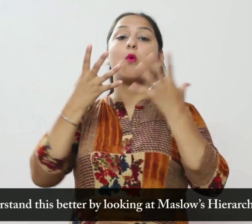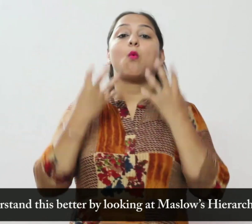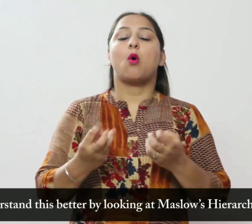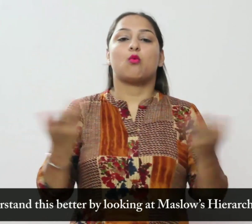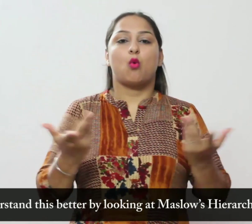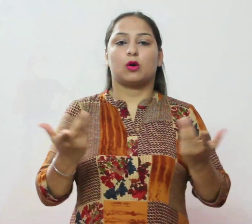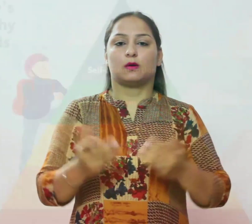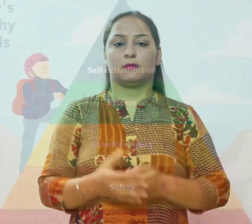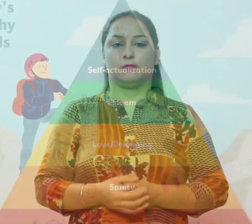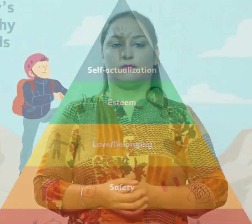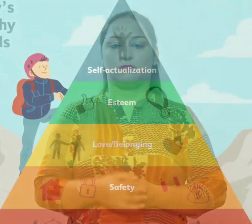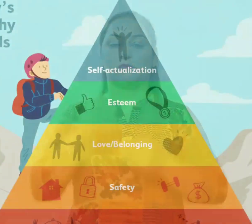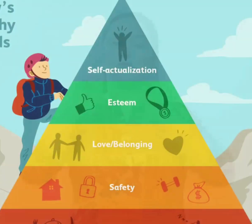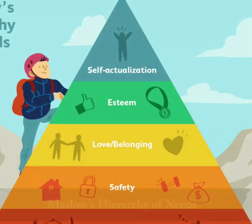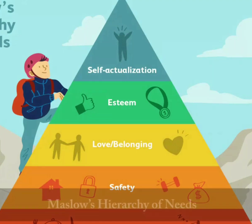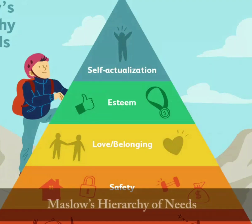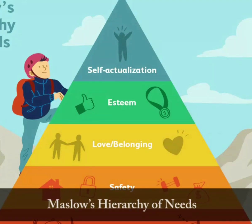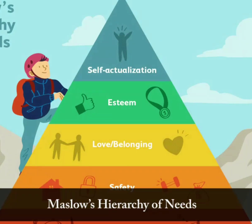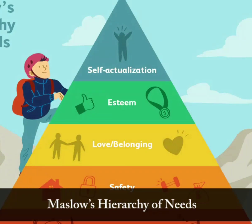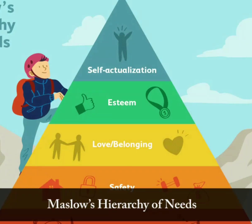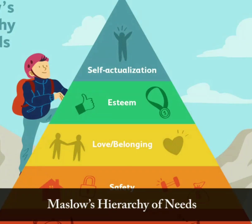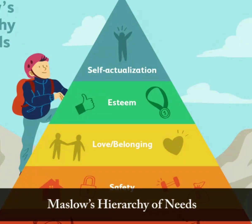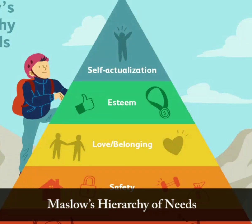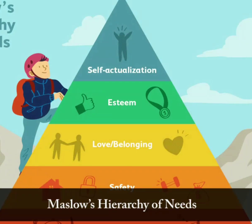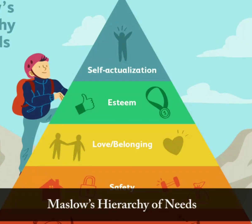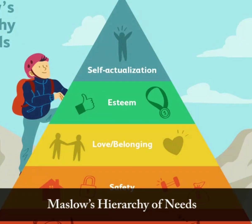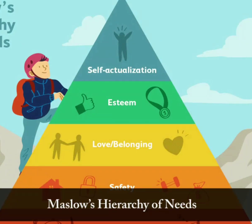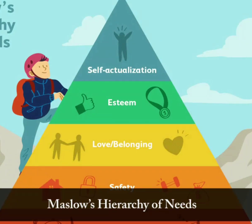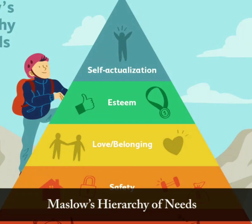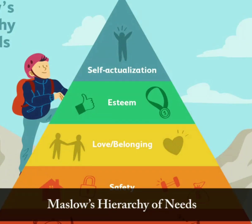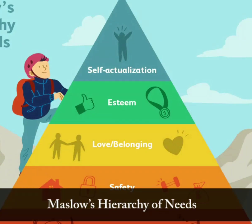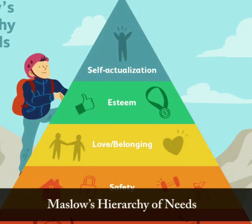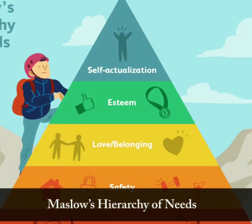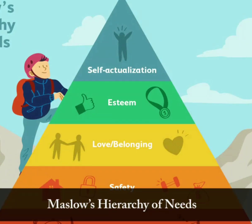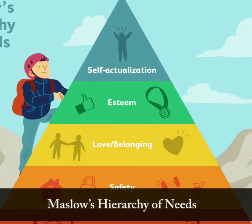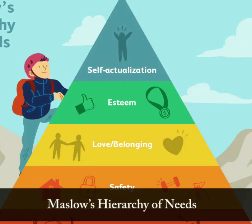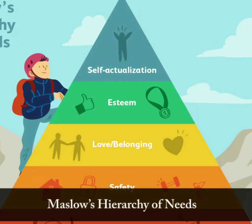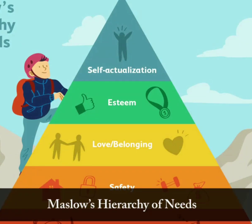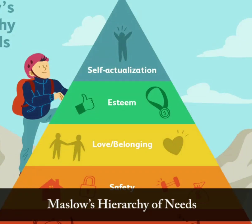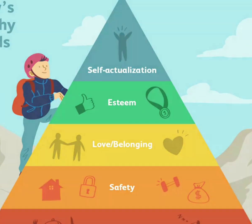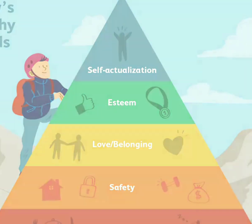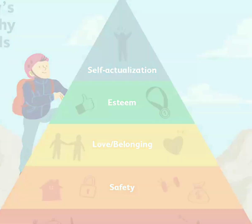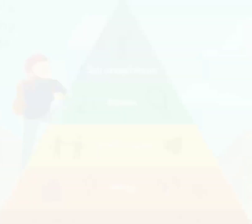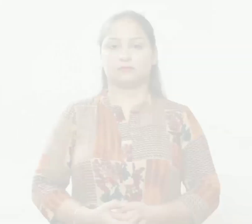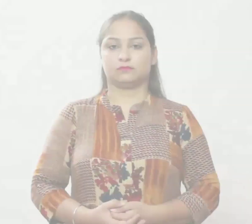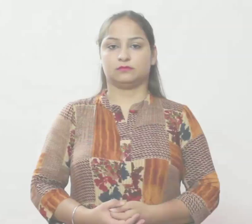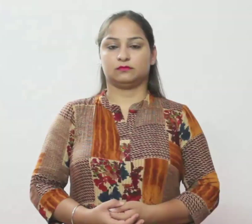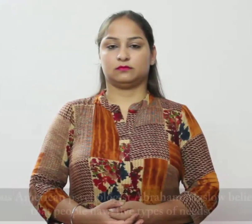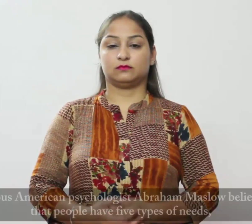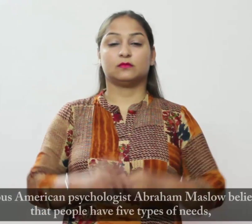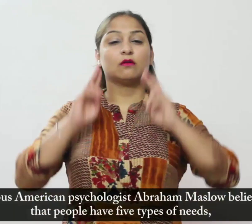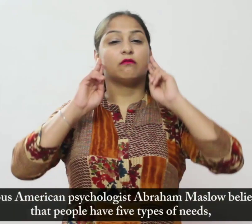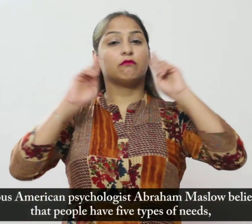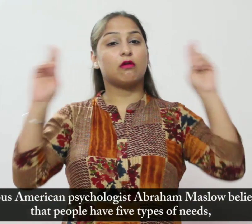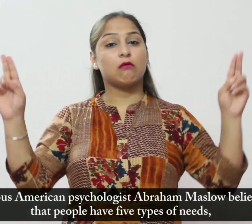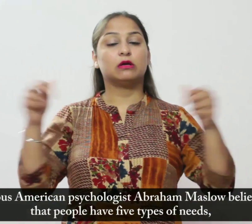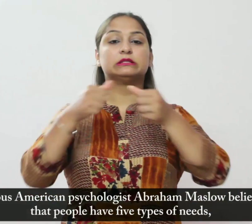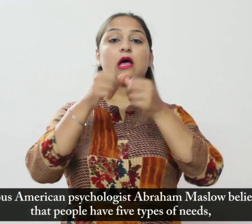मैसलो का पदानु करम प्रसित अमेरिकी मनो विज्ञानिक अब्रेर्णा